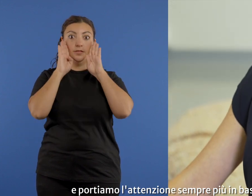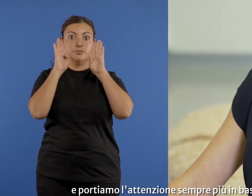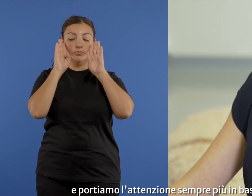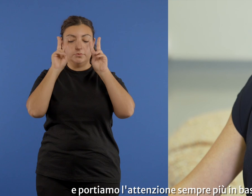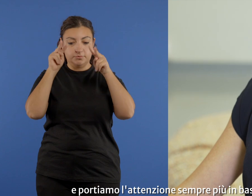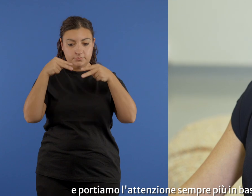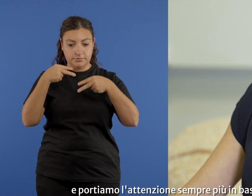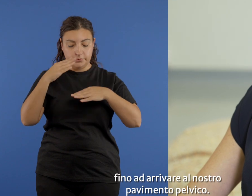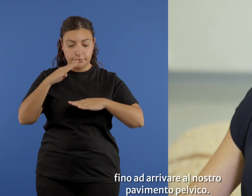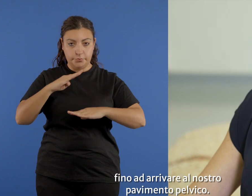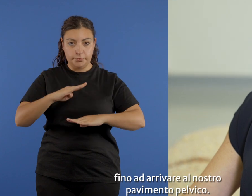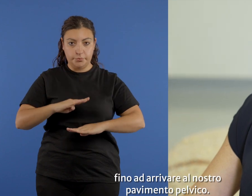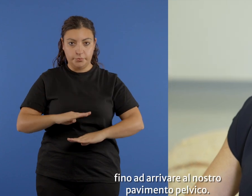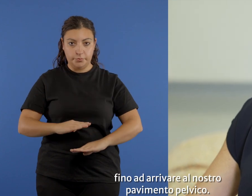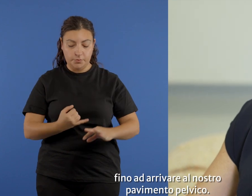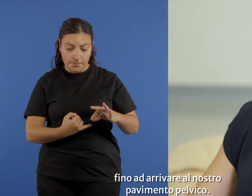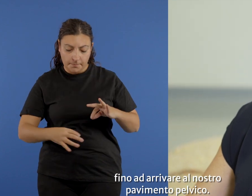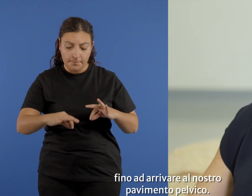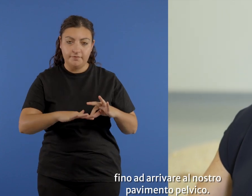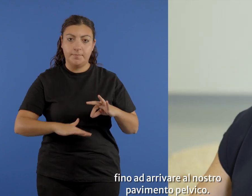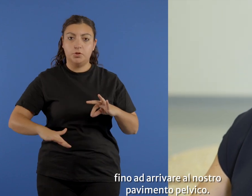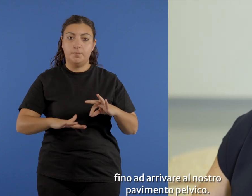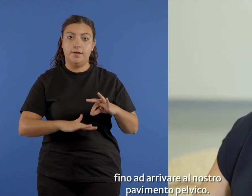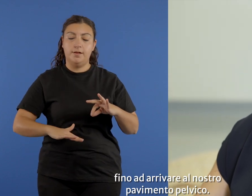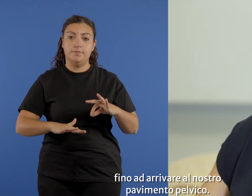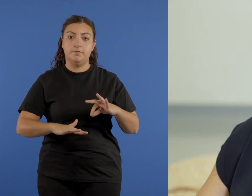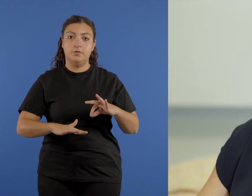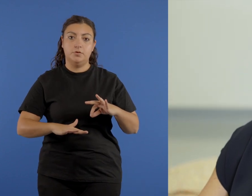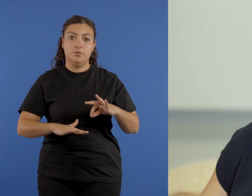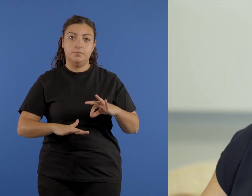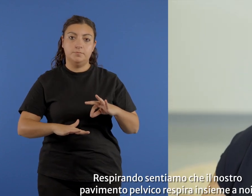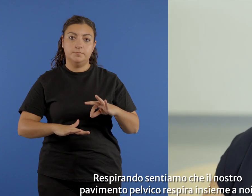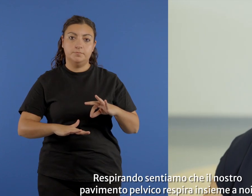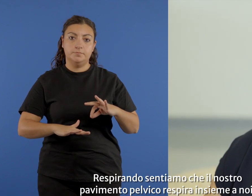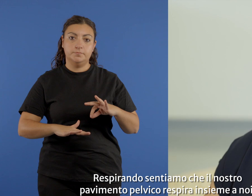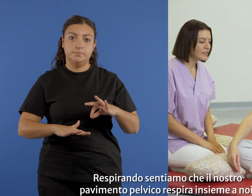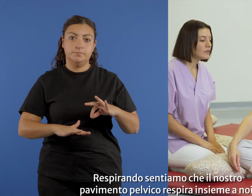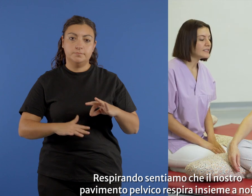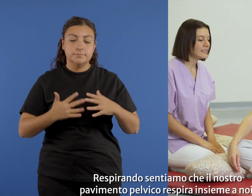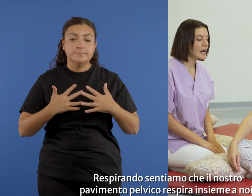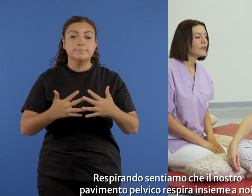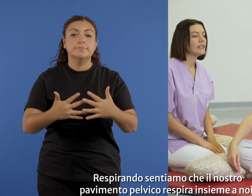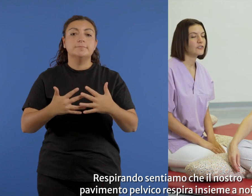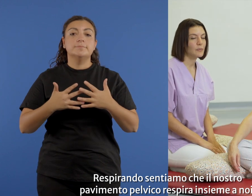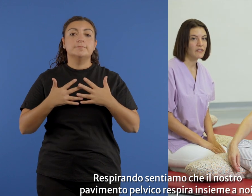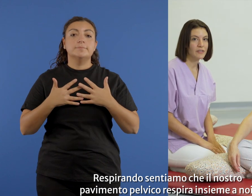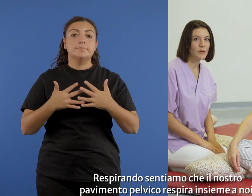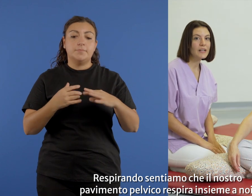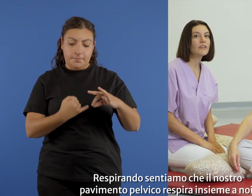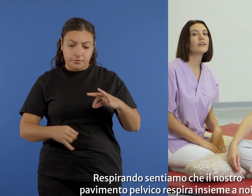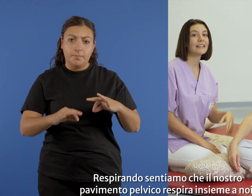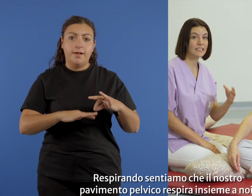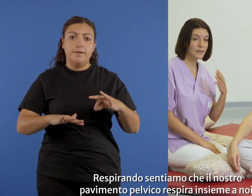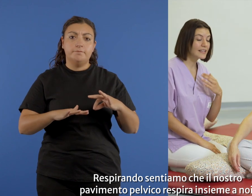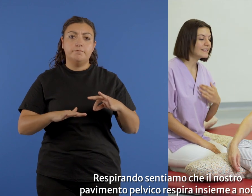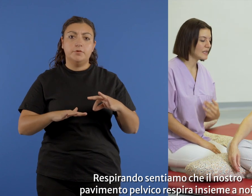sempre più in basso fino ad arrivare al nostro pavimento pelvico. Respirando sentiamo che il nostro pavimento